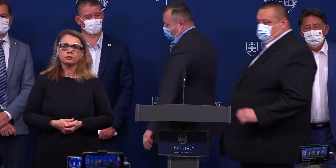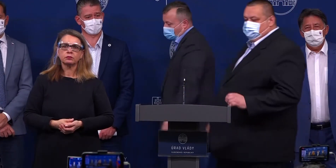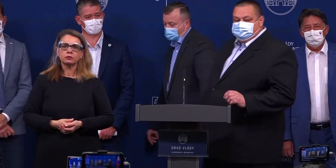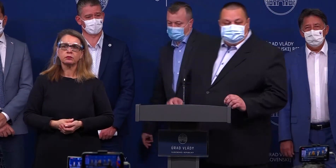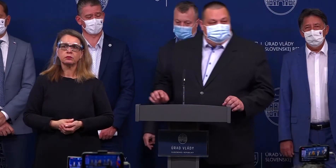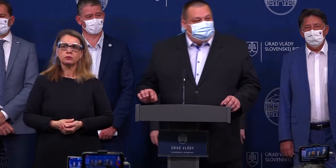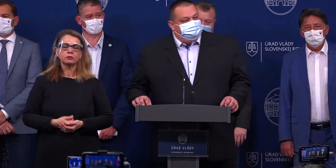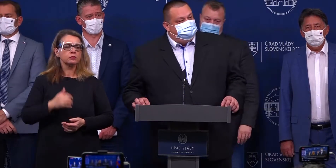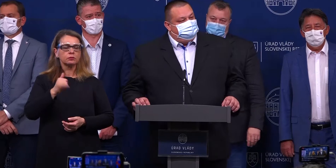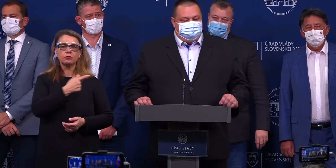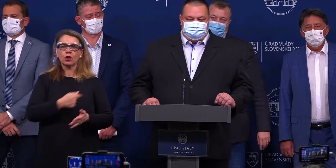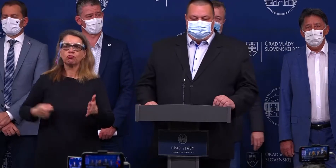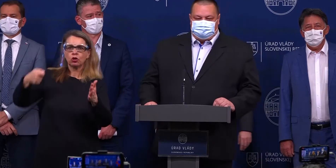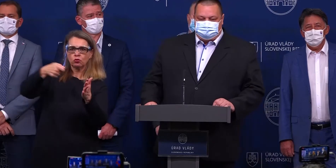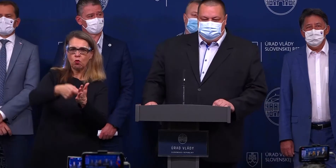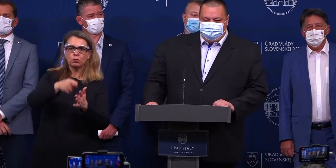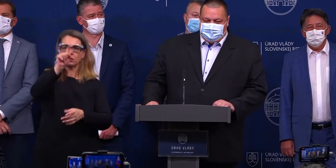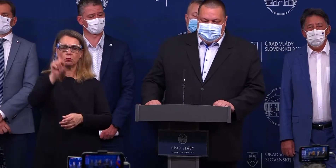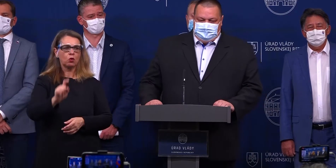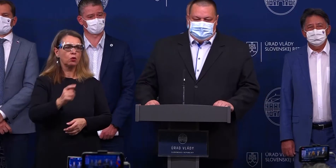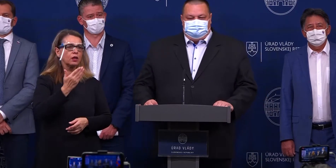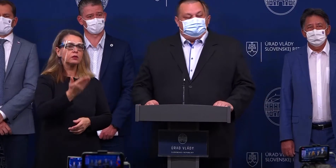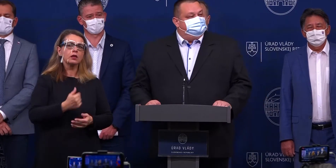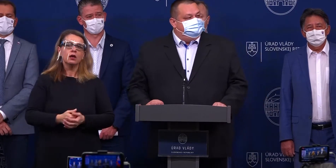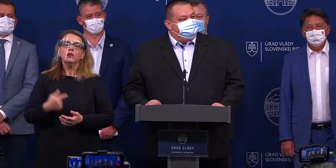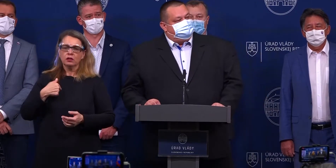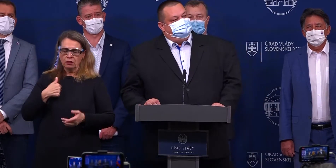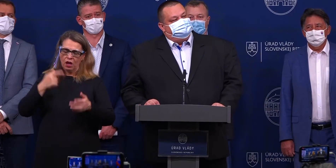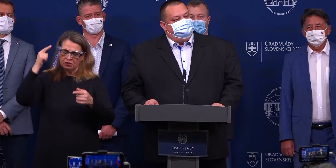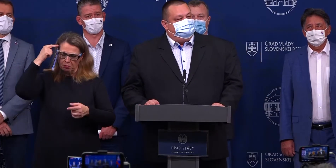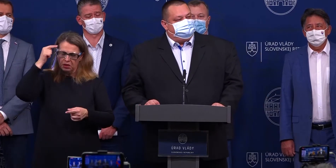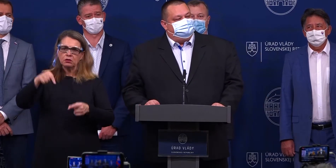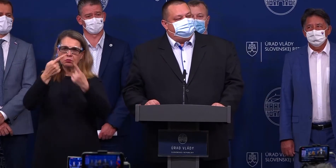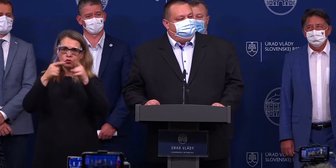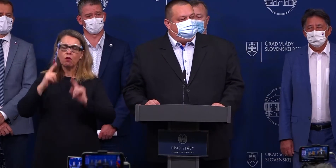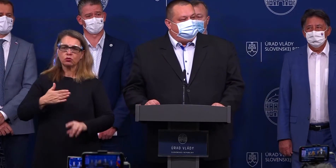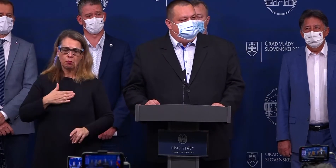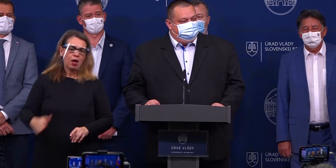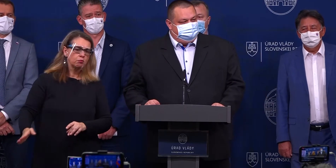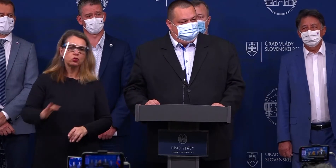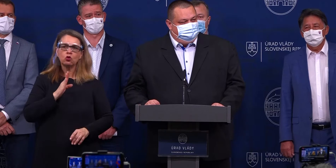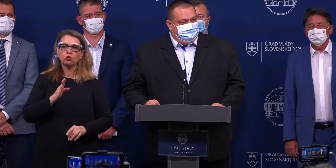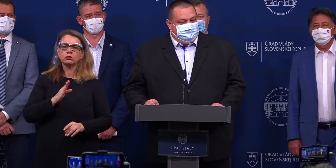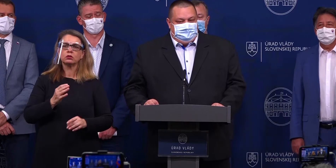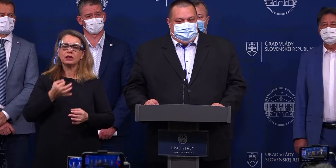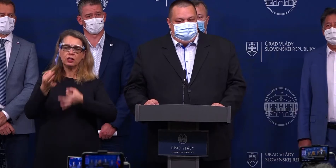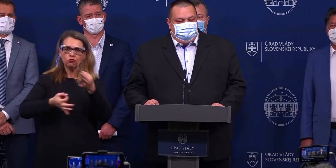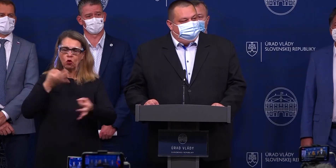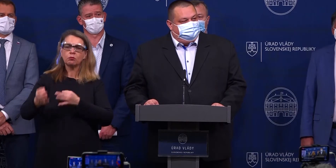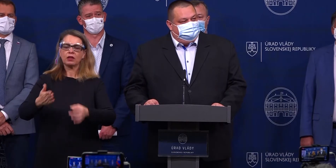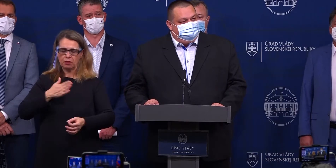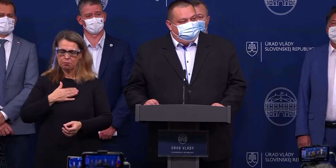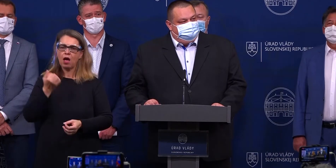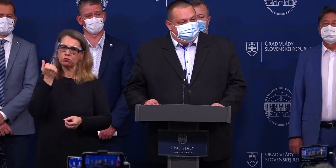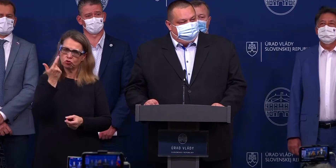Ak môžeme ešte doplniť na tú vašu otázku, som presvedčený, že Slovensko má dostatočné dáta na to, aby